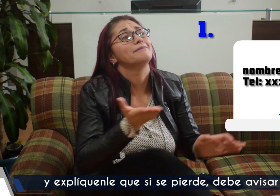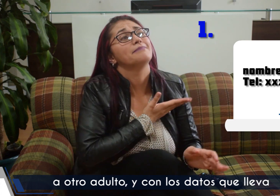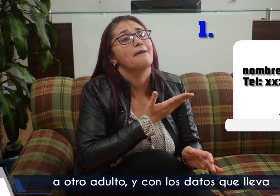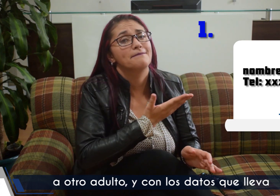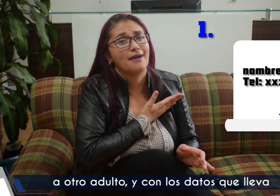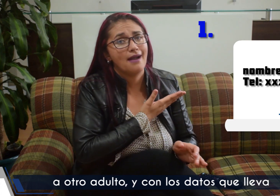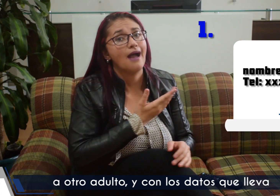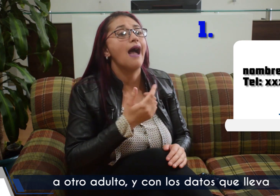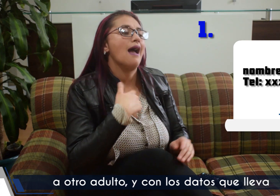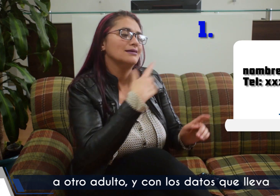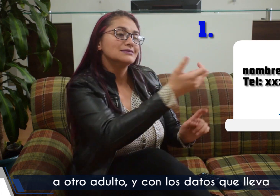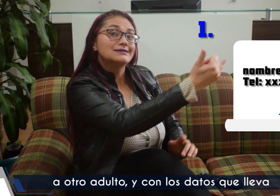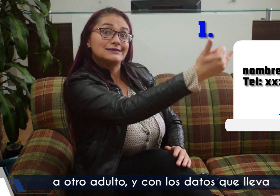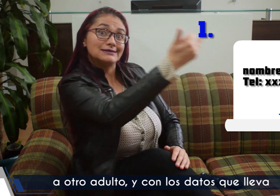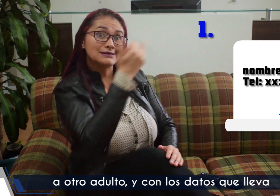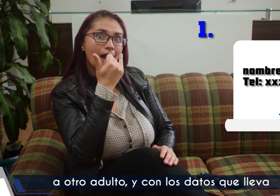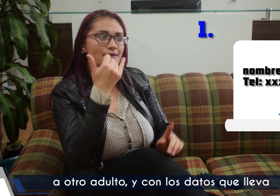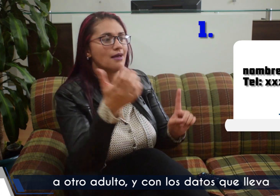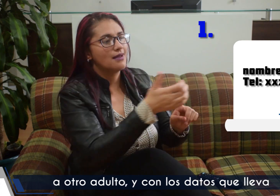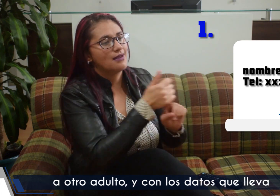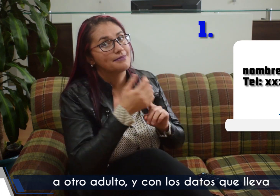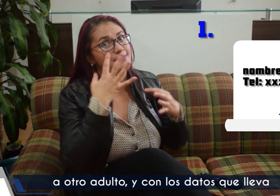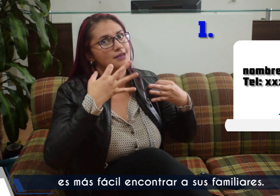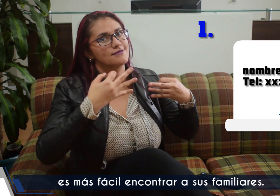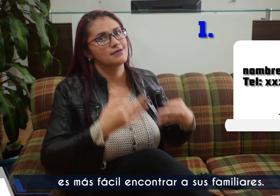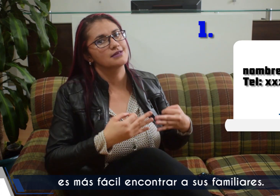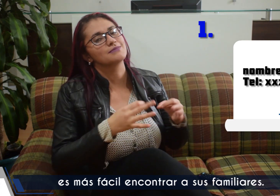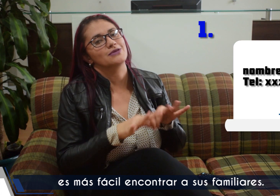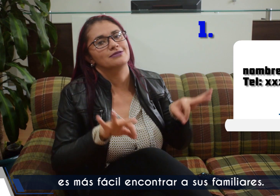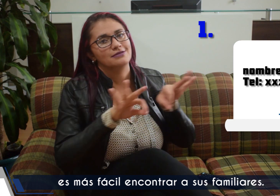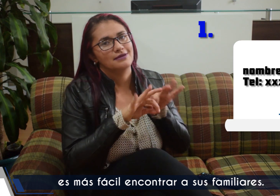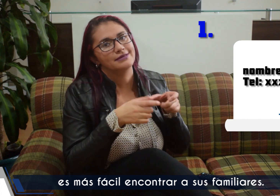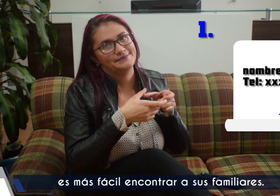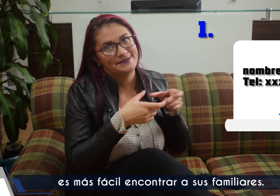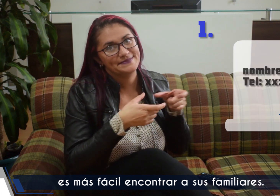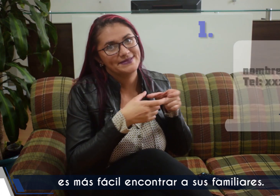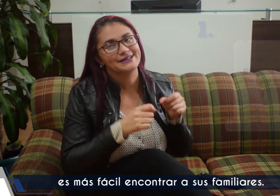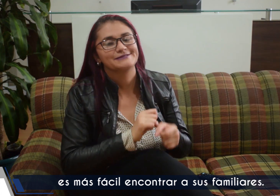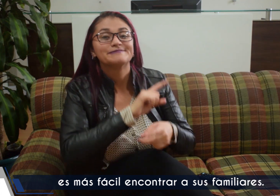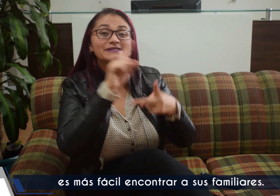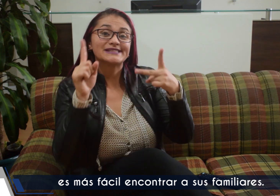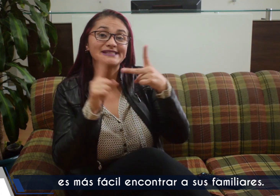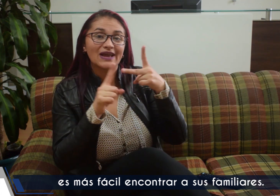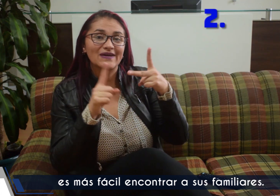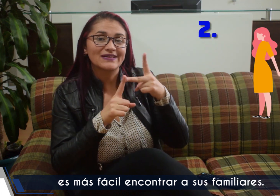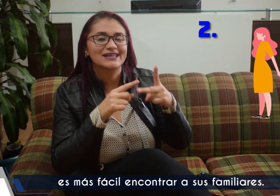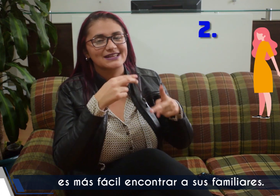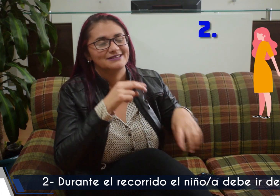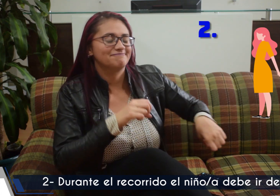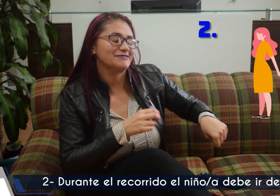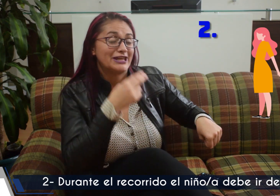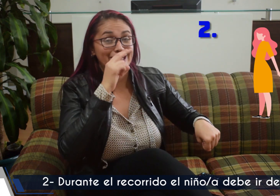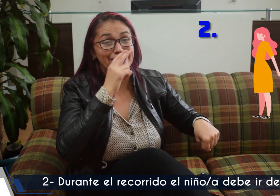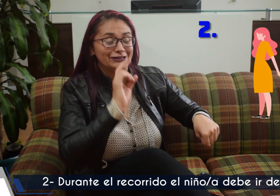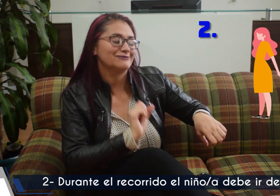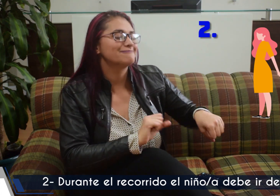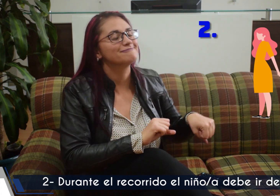a otro adulto y con los datos que lleva es más fácil encontrar a sus familiares segundo durante el